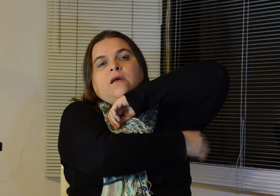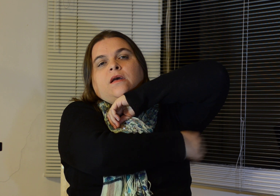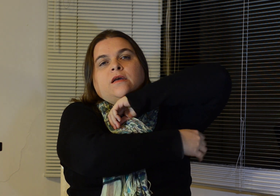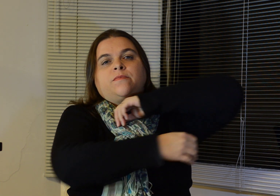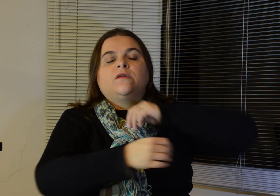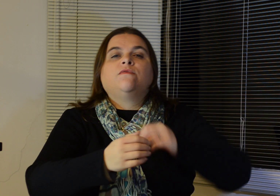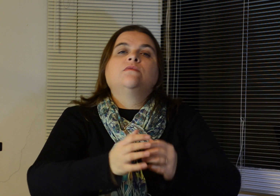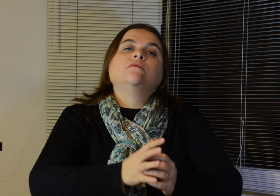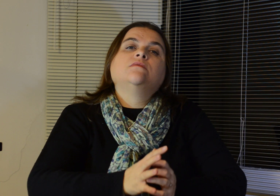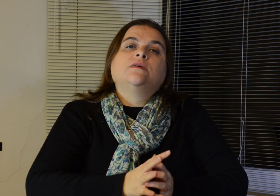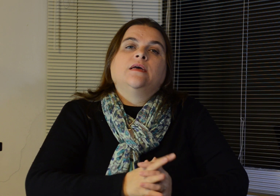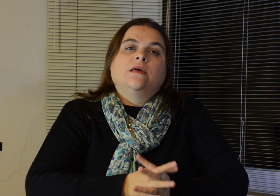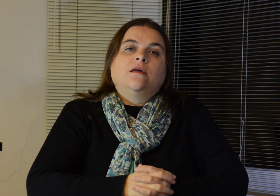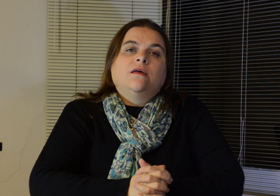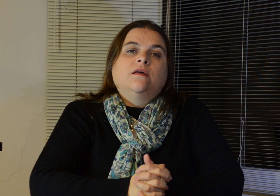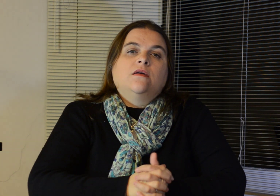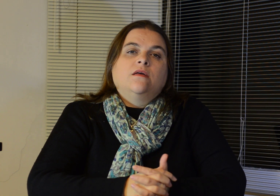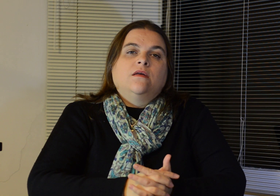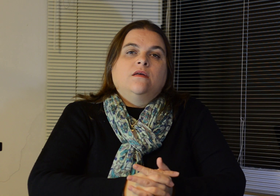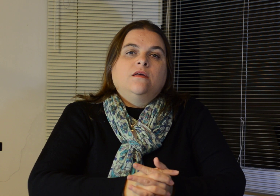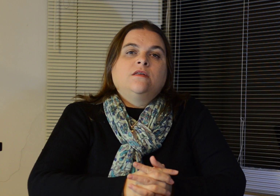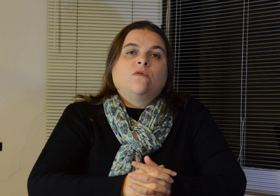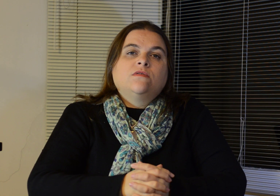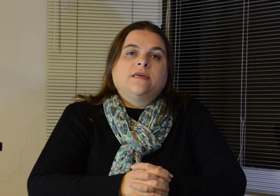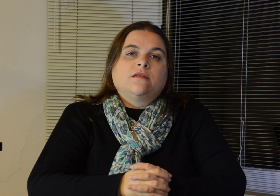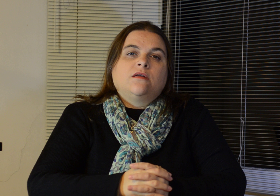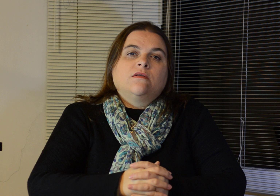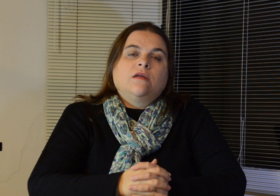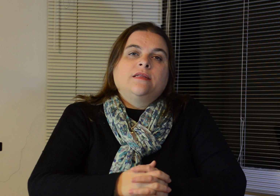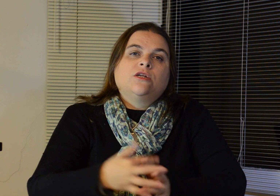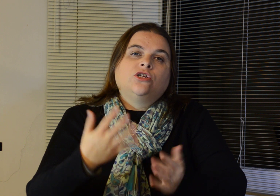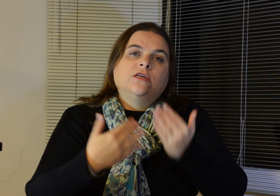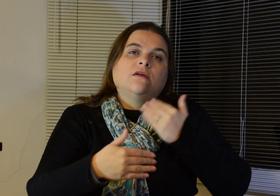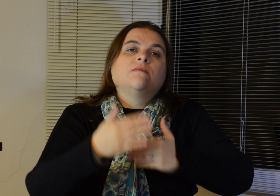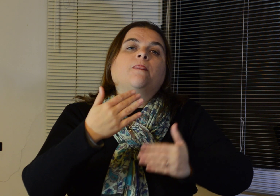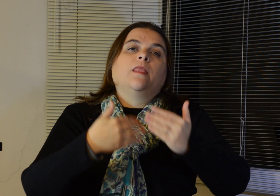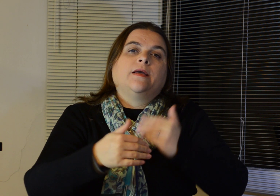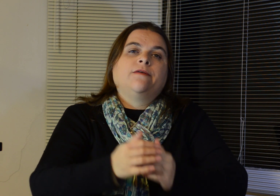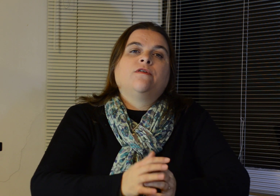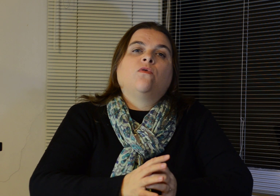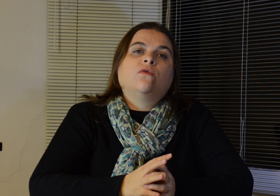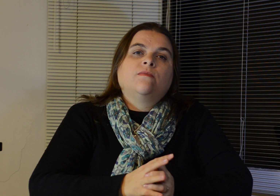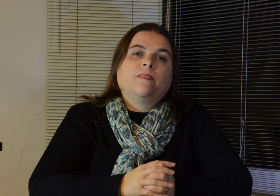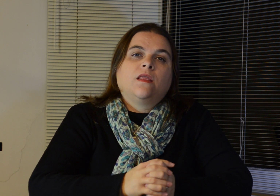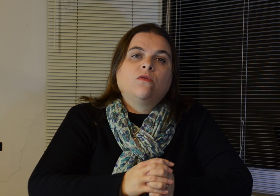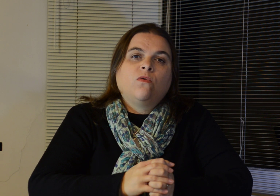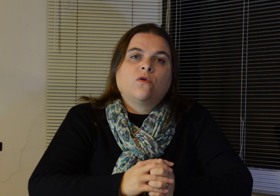Respira fundo e se concentre na energia que ficou no corpo